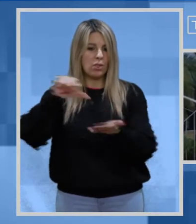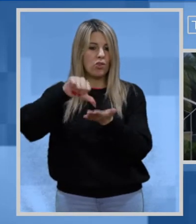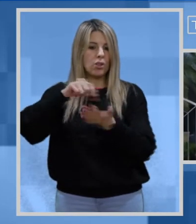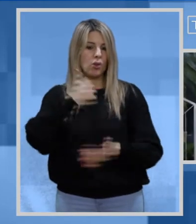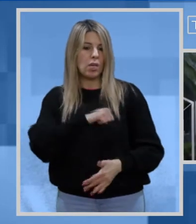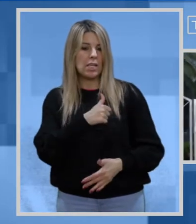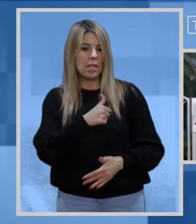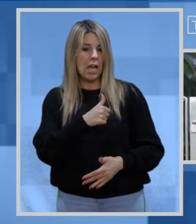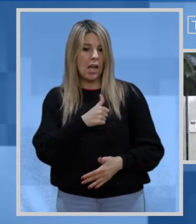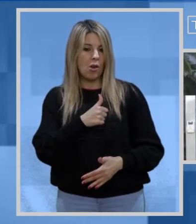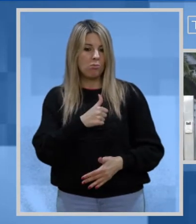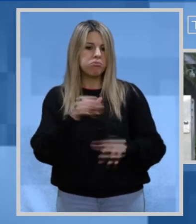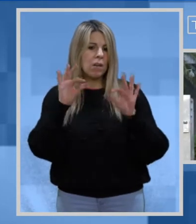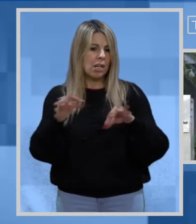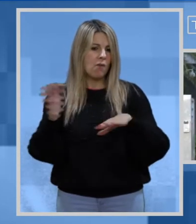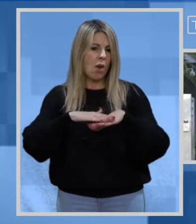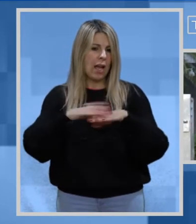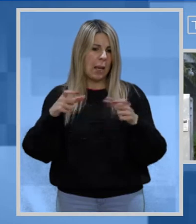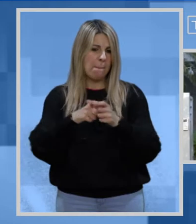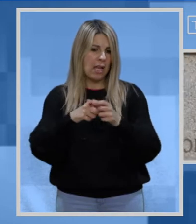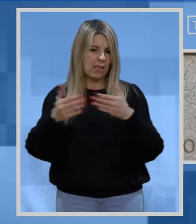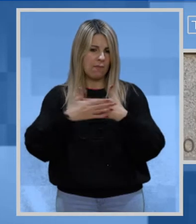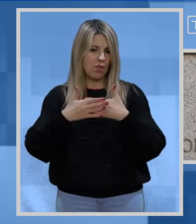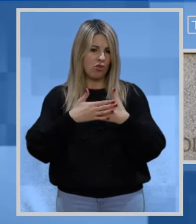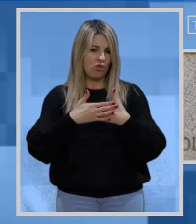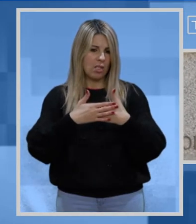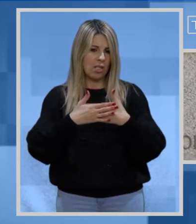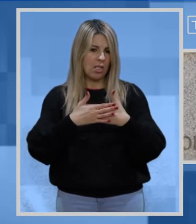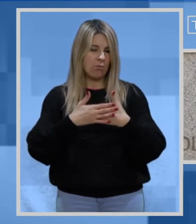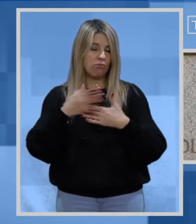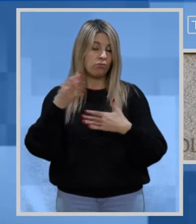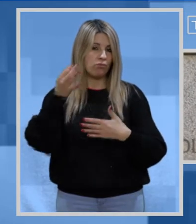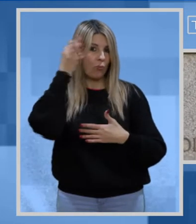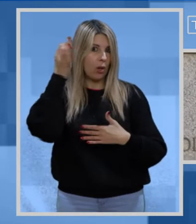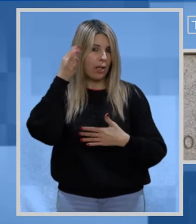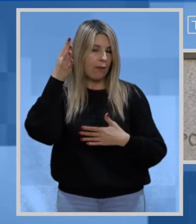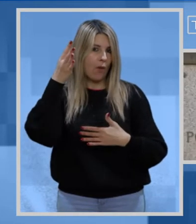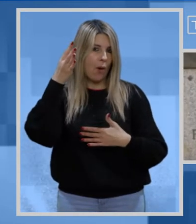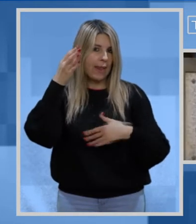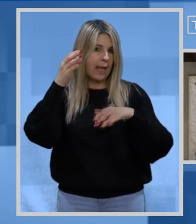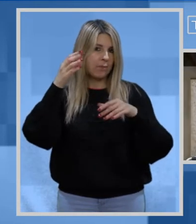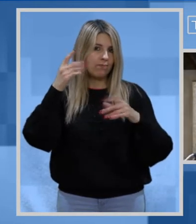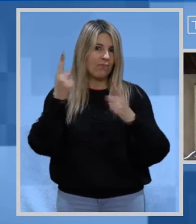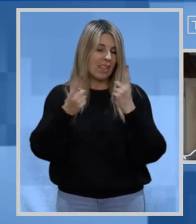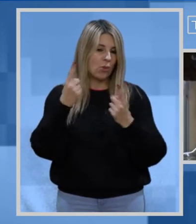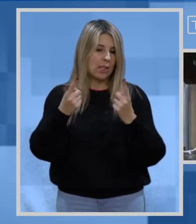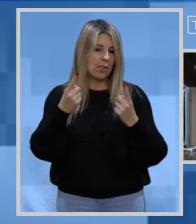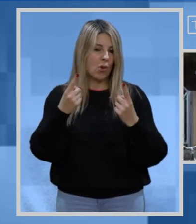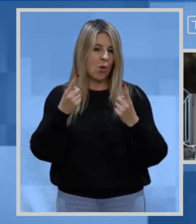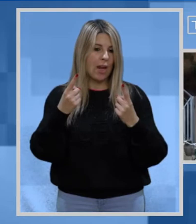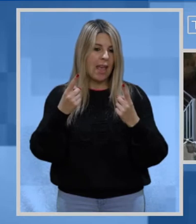centro di Oristano spesso provenienti da paesi limitrofi talvolta in stato di alterazione